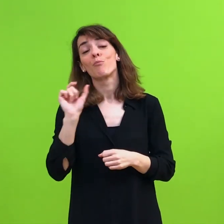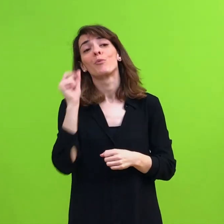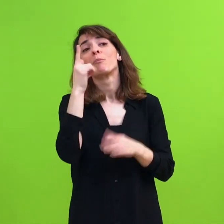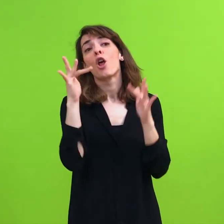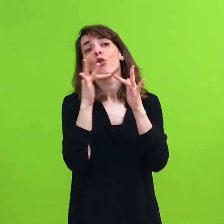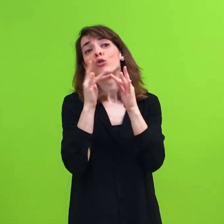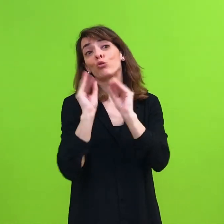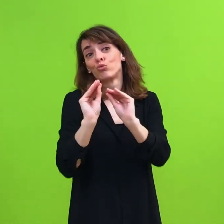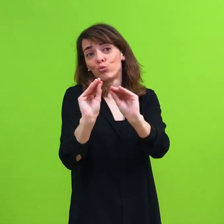ciudad.